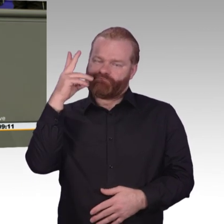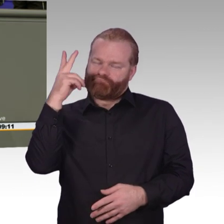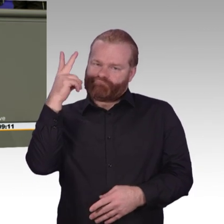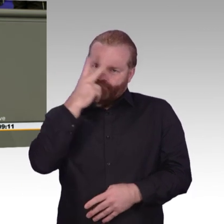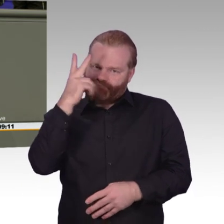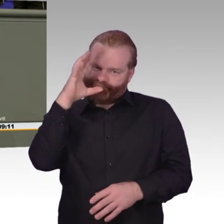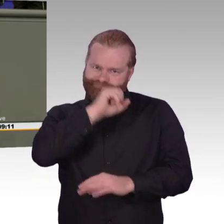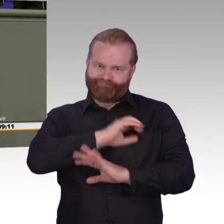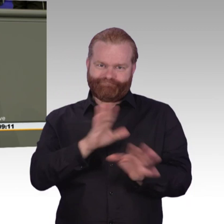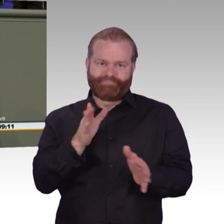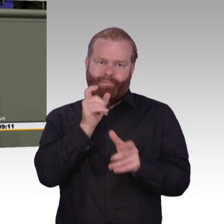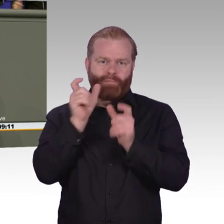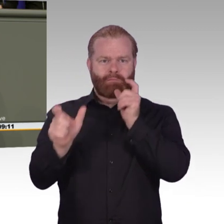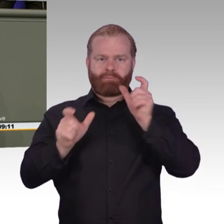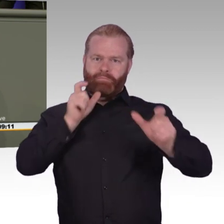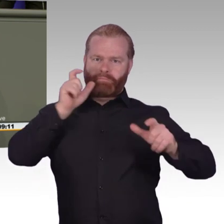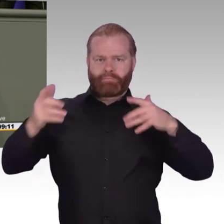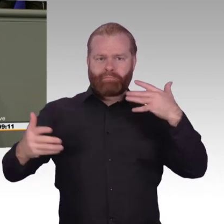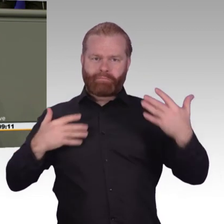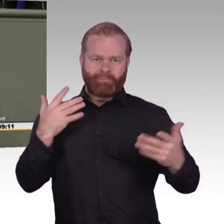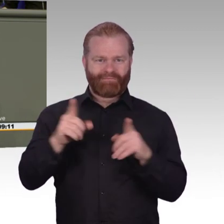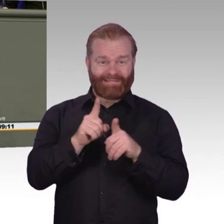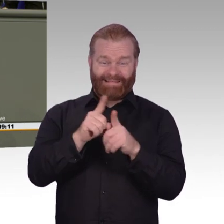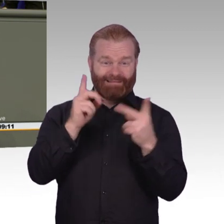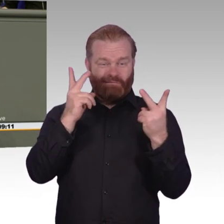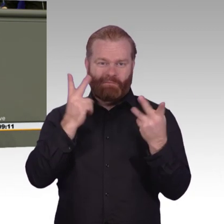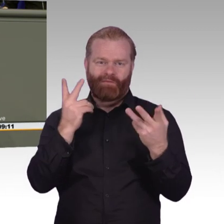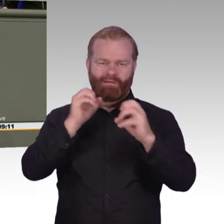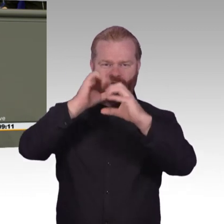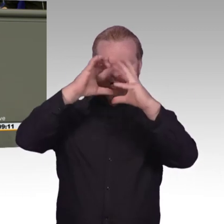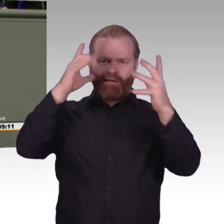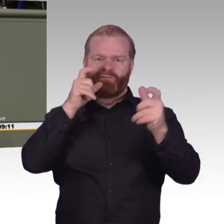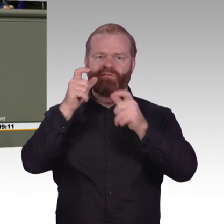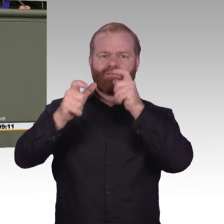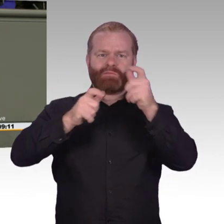Stückwerk und keine koordinierte Strategie, symptomatisch für die Digitalpolitik der Bundesregierung.